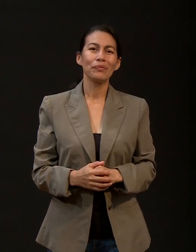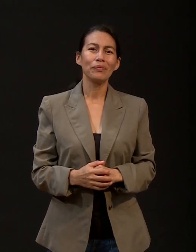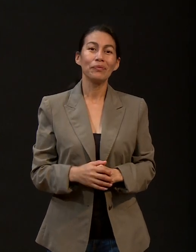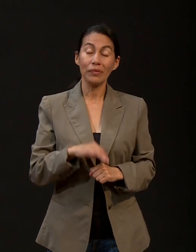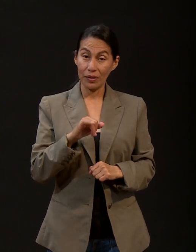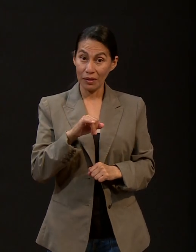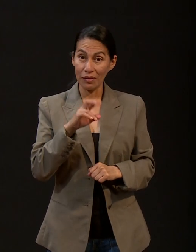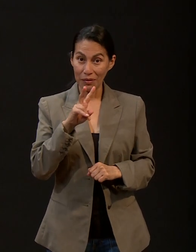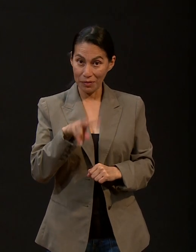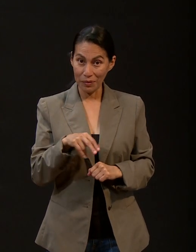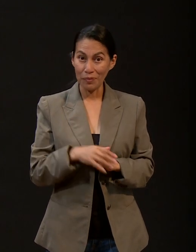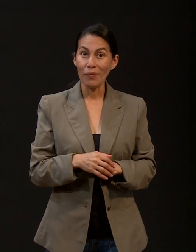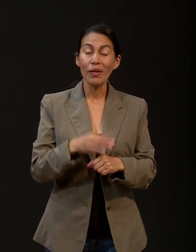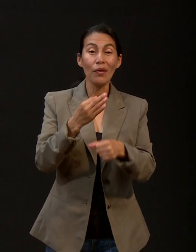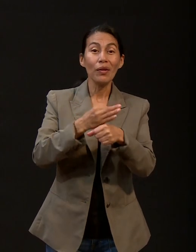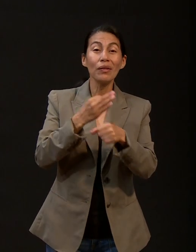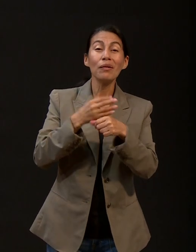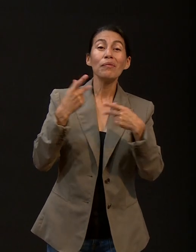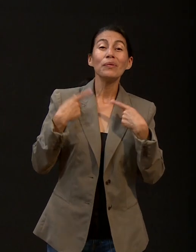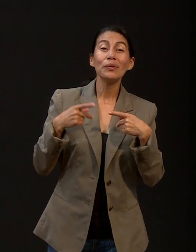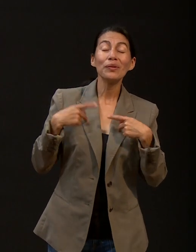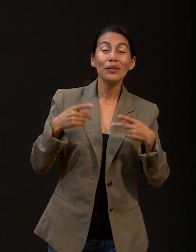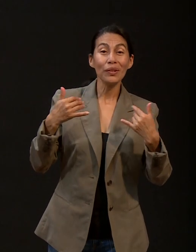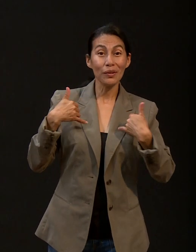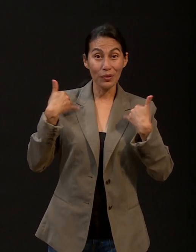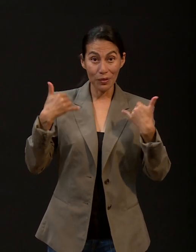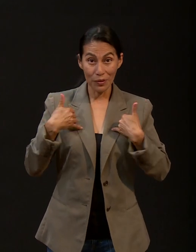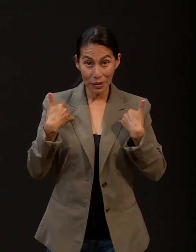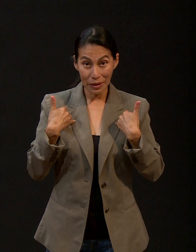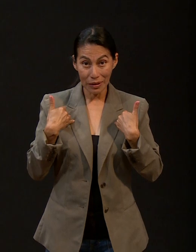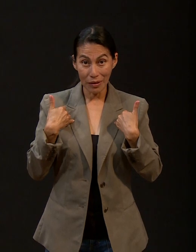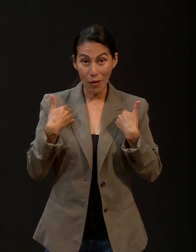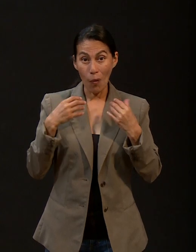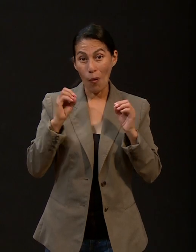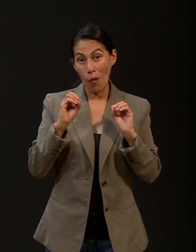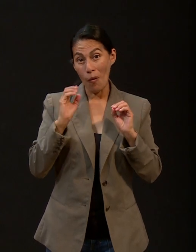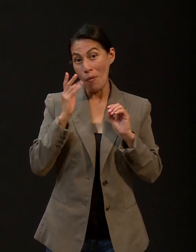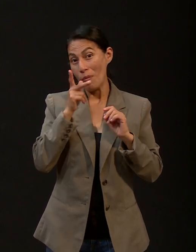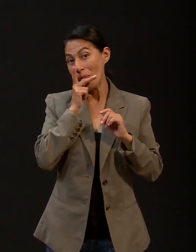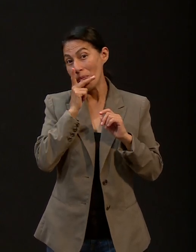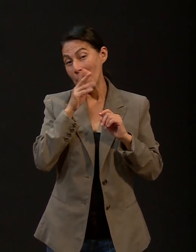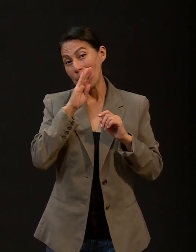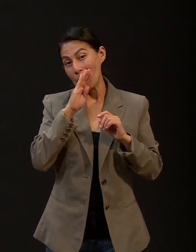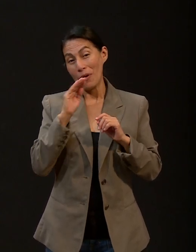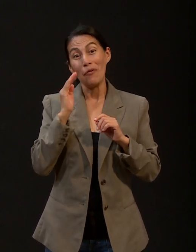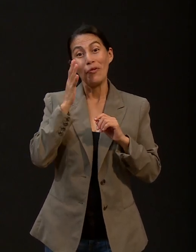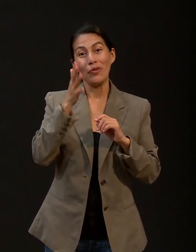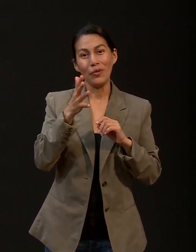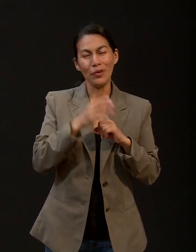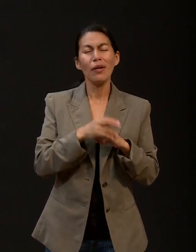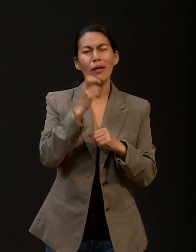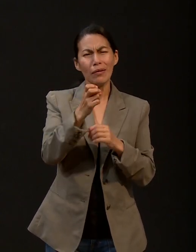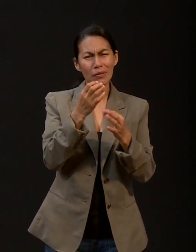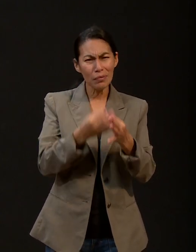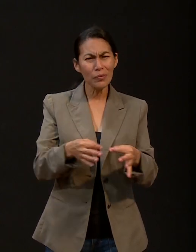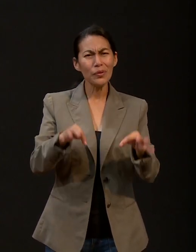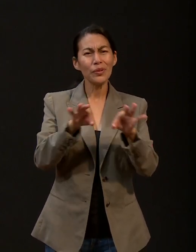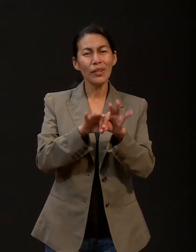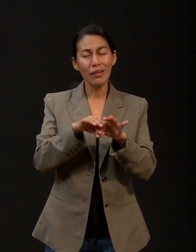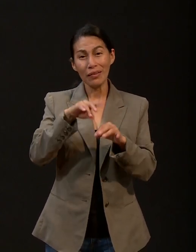y de hecho este programa si están viendo jóvenes o futuros padres, la importancia de prepararse para cuando formen un hogar.